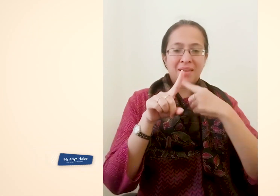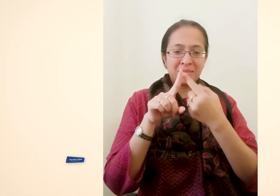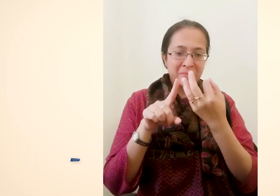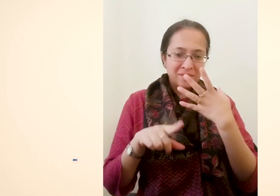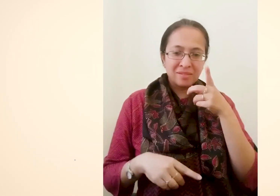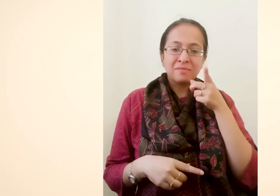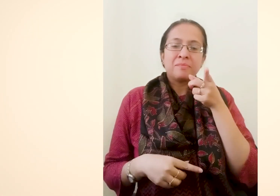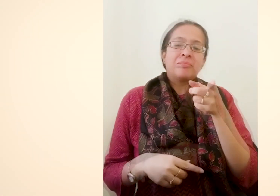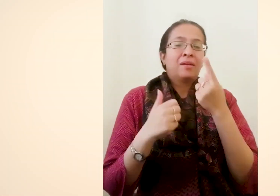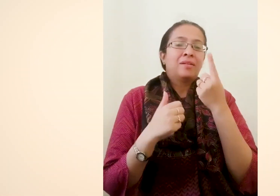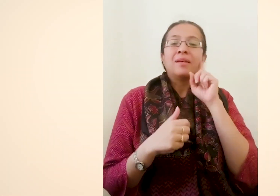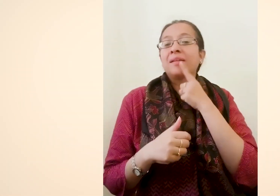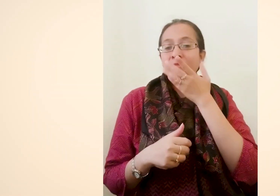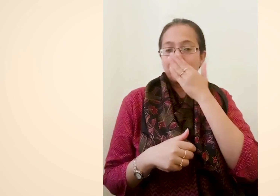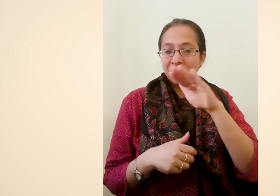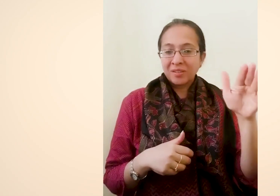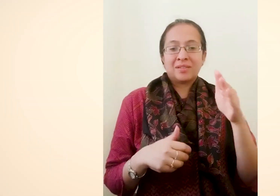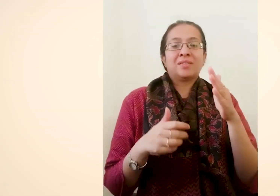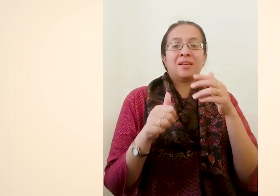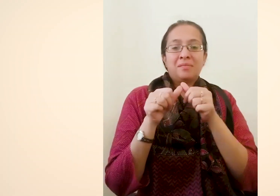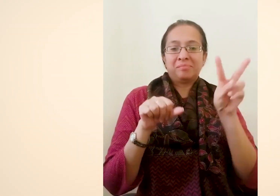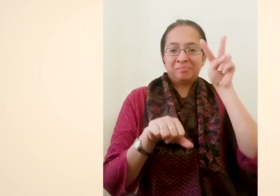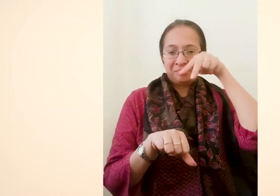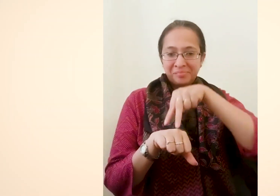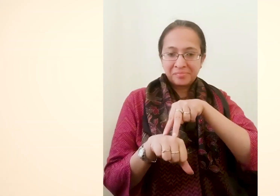कच एक्स्प्रेस देखी डेफ शिक्षकों ने भी फिल्म देखी